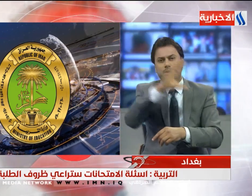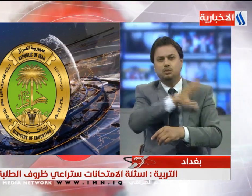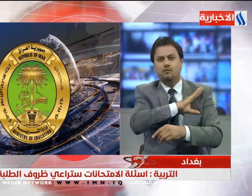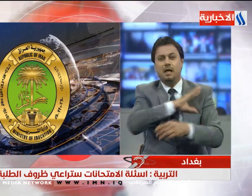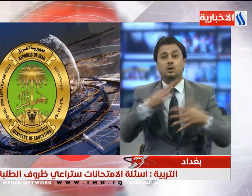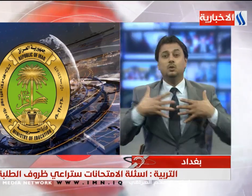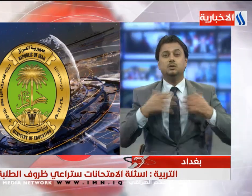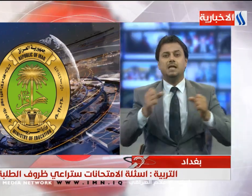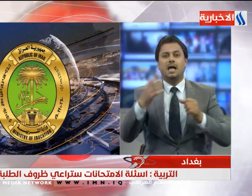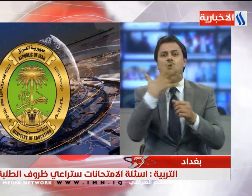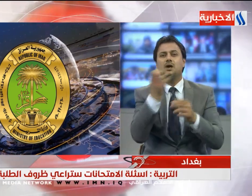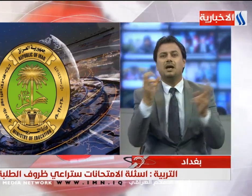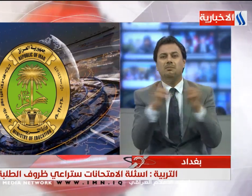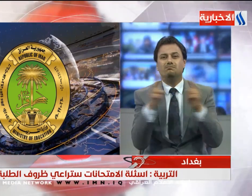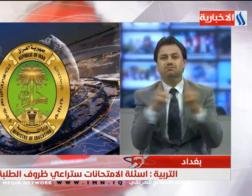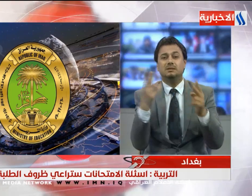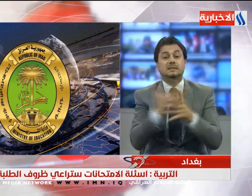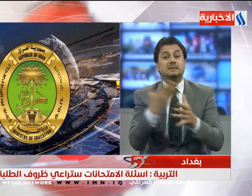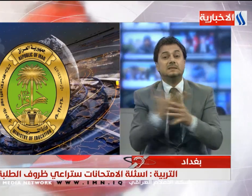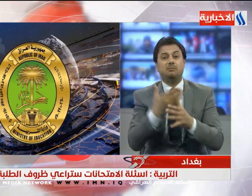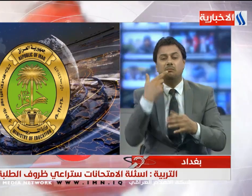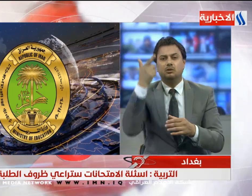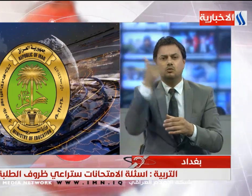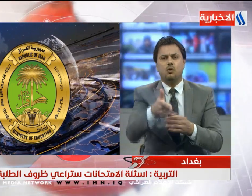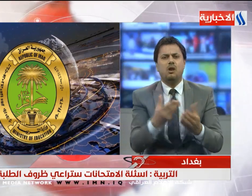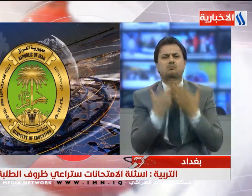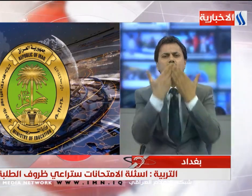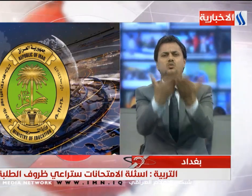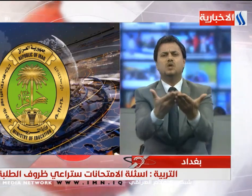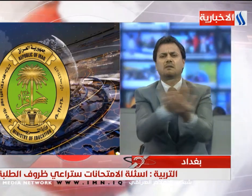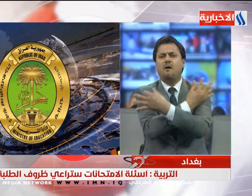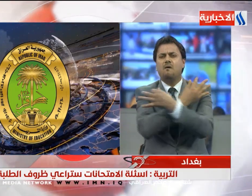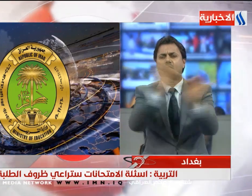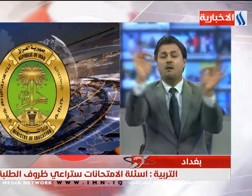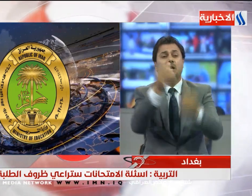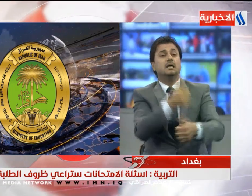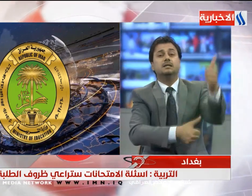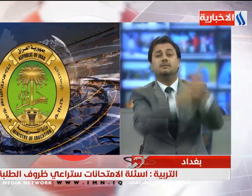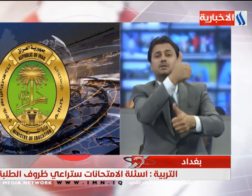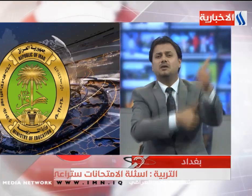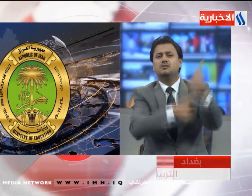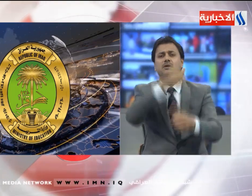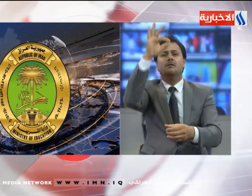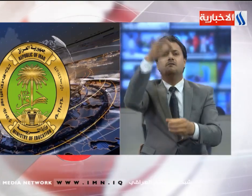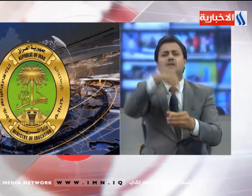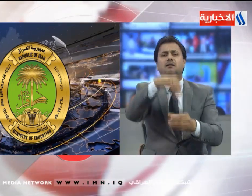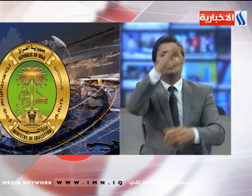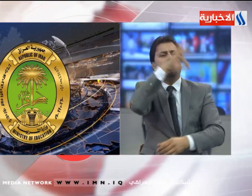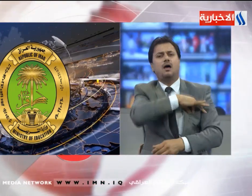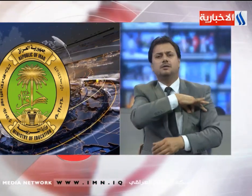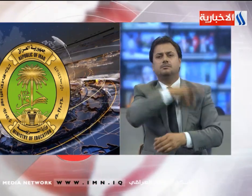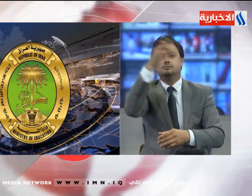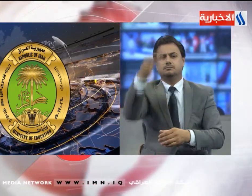والكهرباء لتوفير جميع المستلزمات من أجل إجراء الامتحانات في موعدها المحدد